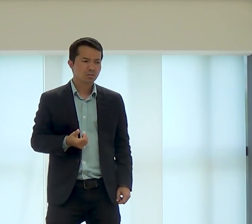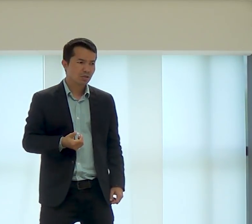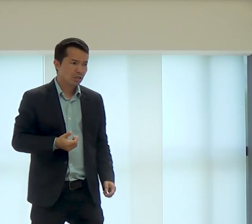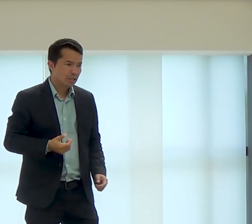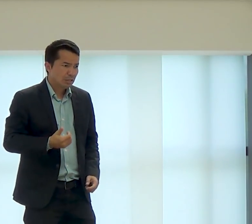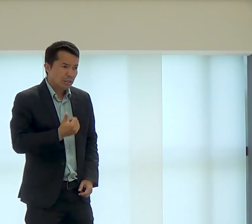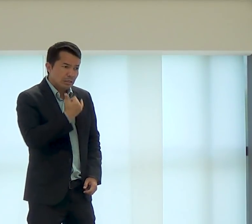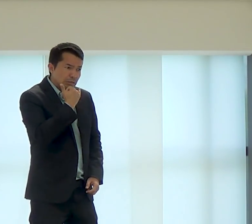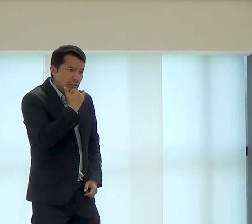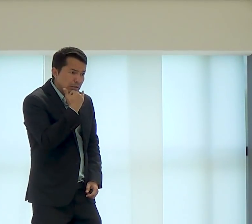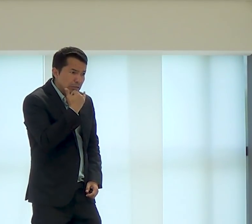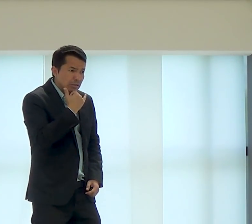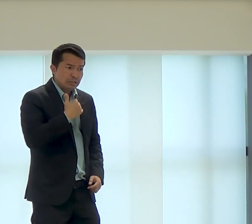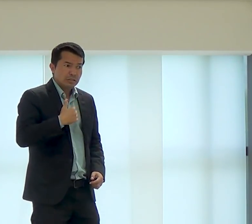e ele me falou o seguinte,